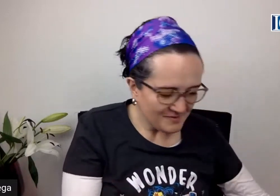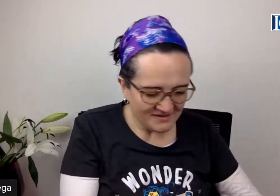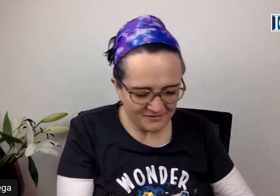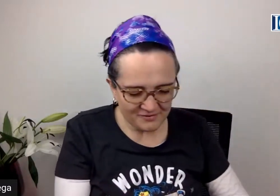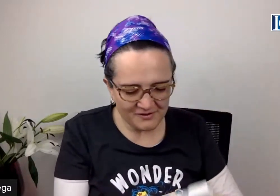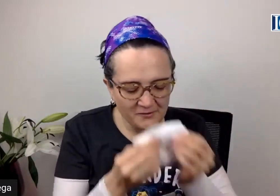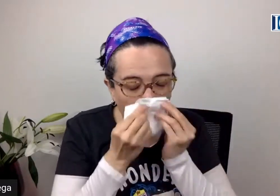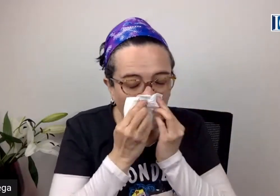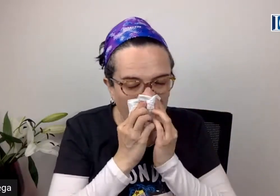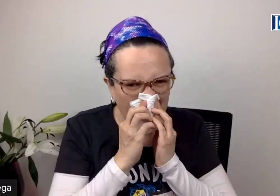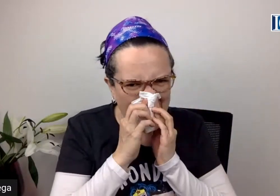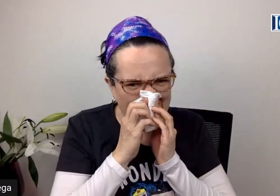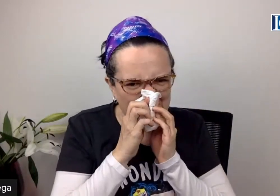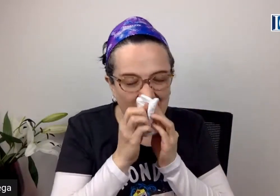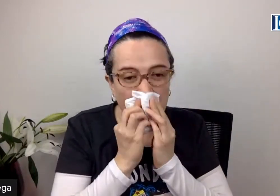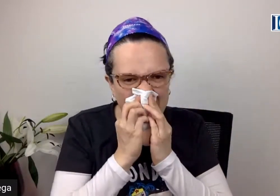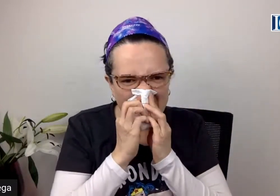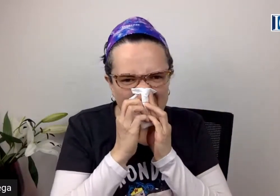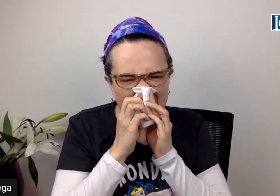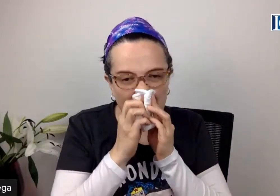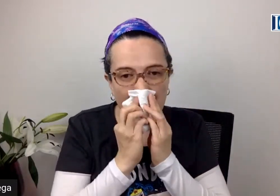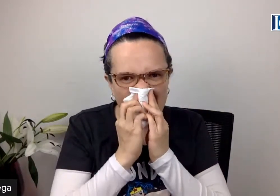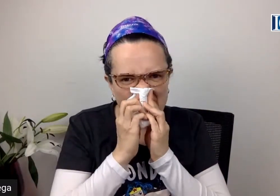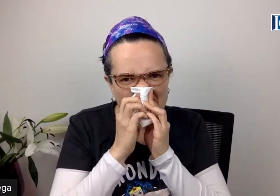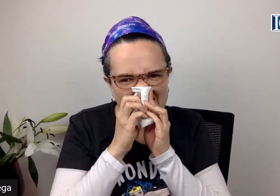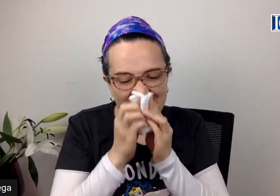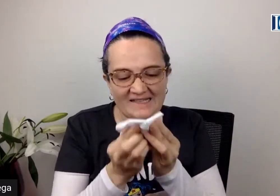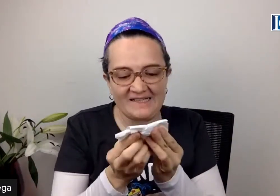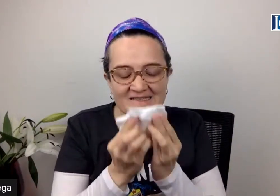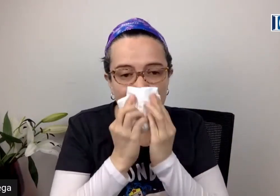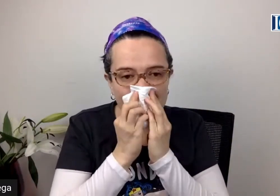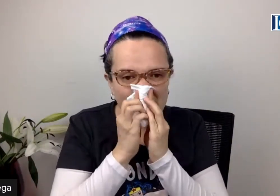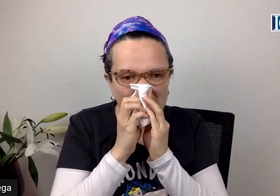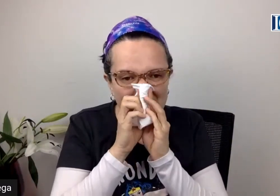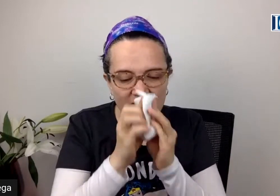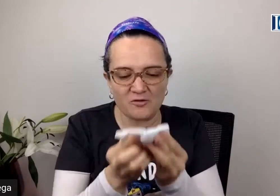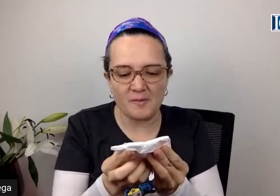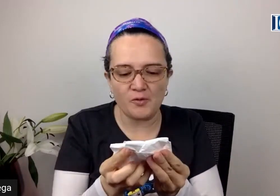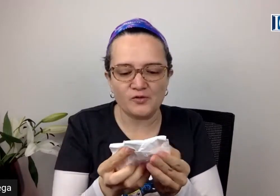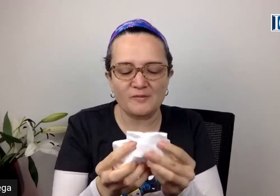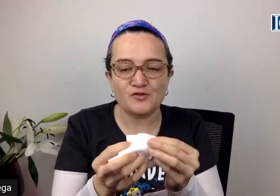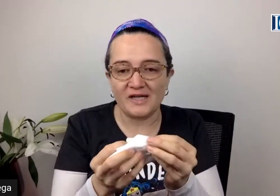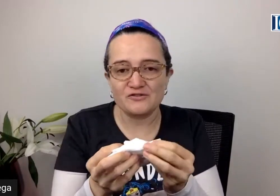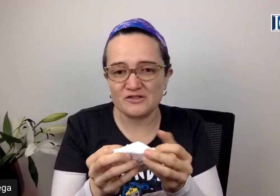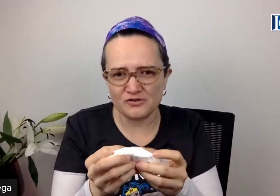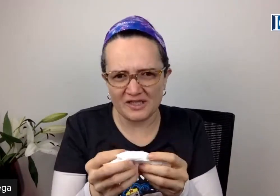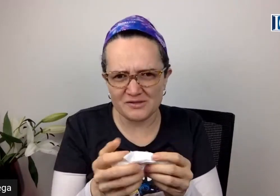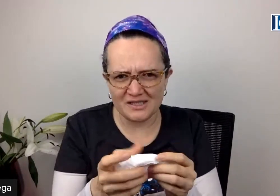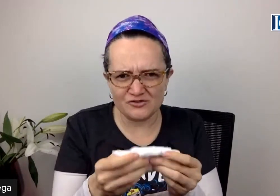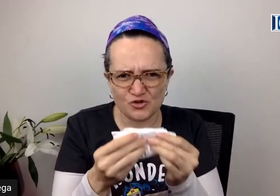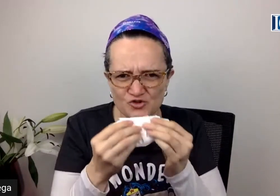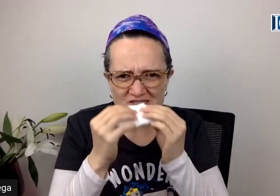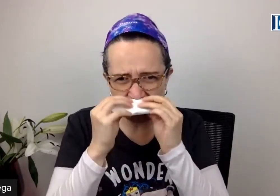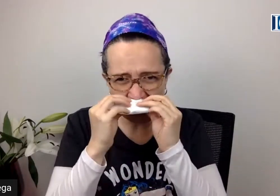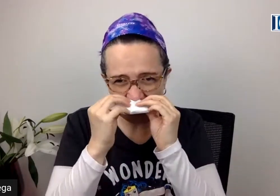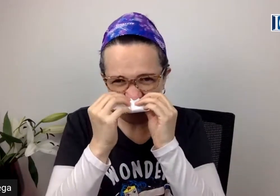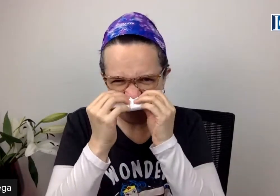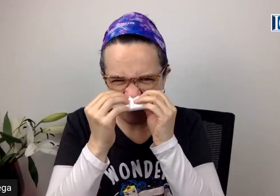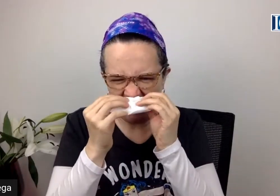Esperenme un segundito. Mira, qué pena con ustedes, que me está que me rasca la nariz, además de todo, y claro, como me pongo toda emocional, yo les conté que yo era lloroncísima, entonces aquí